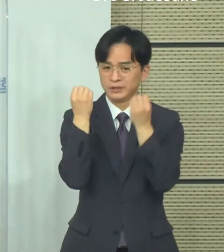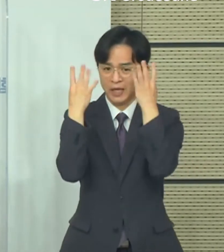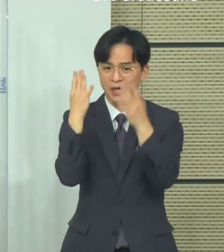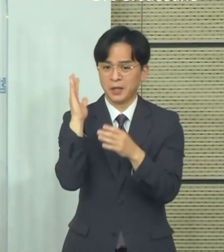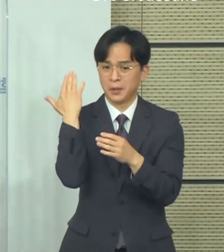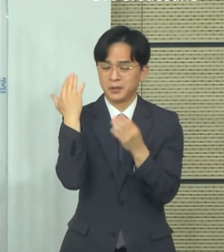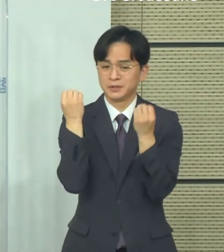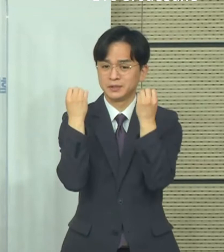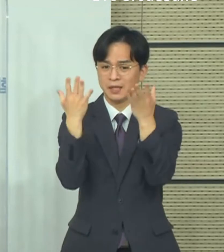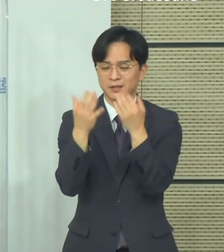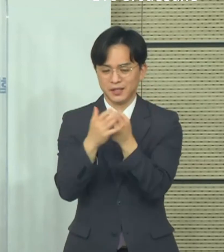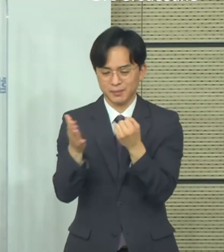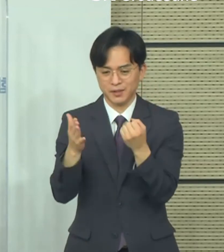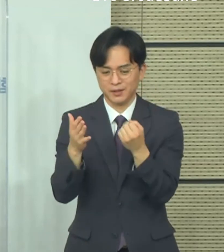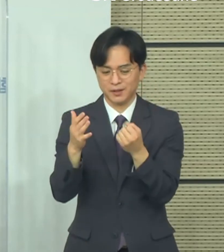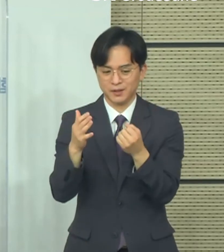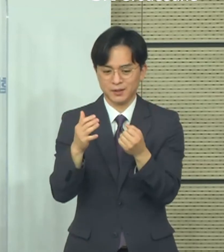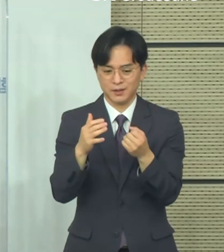있는지